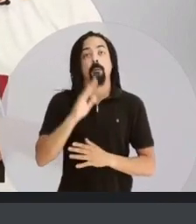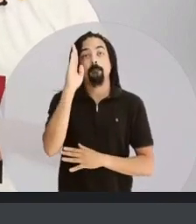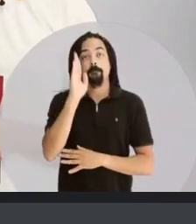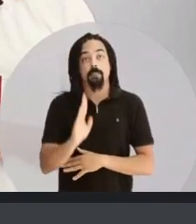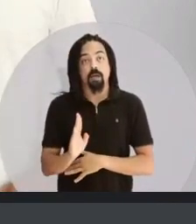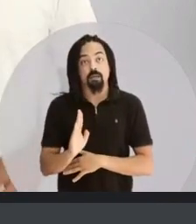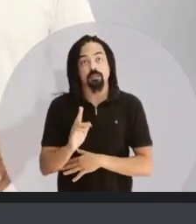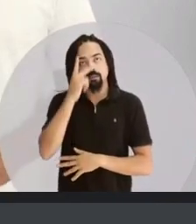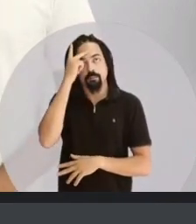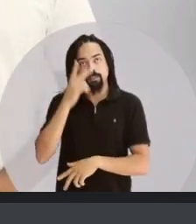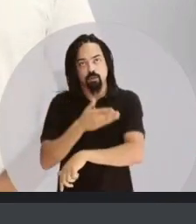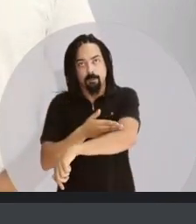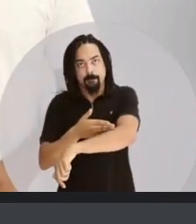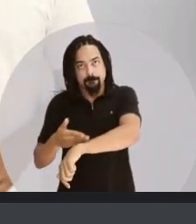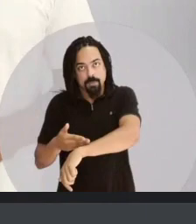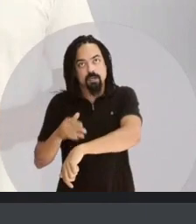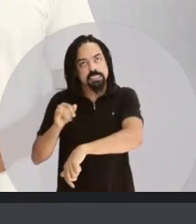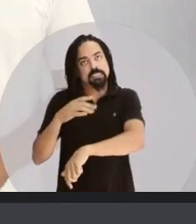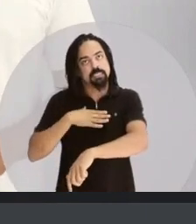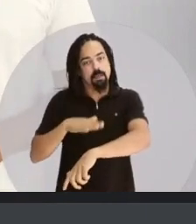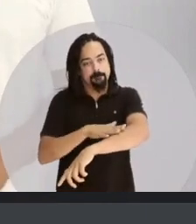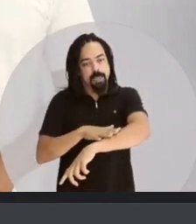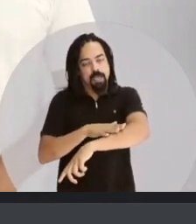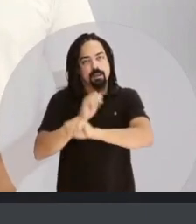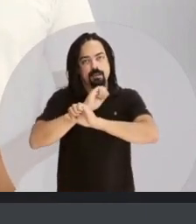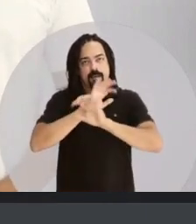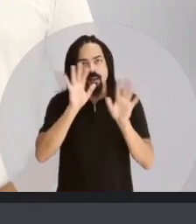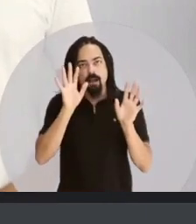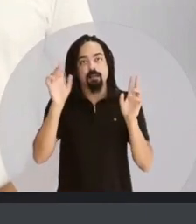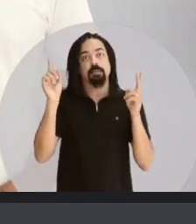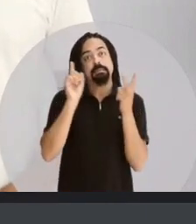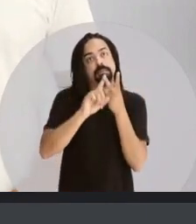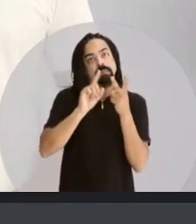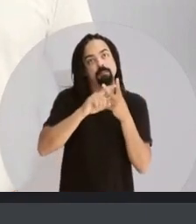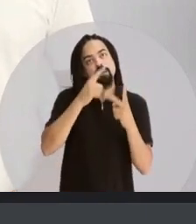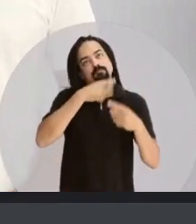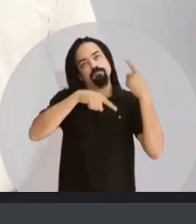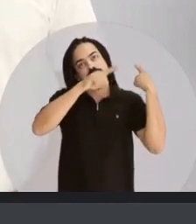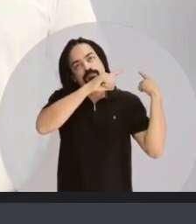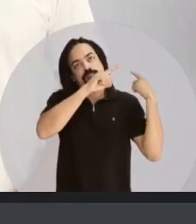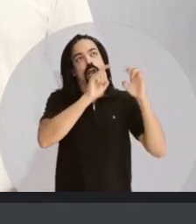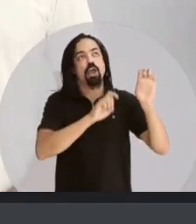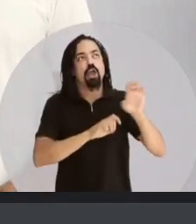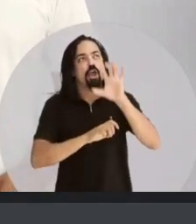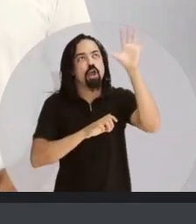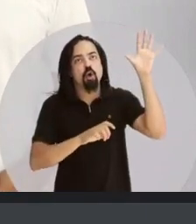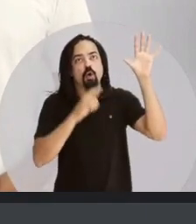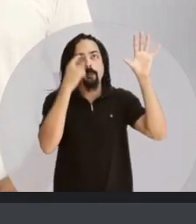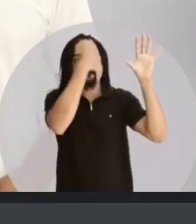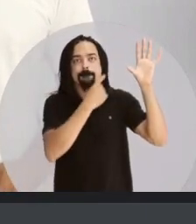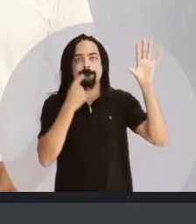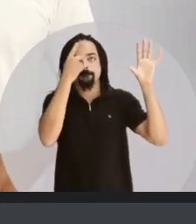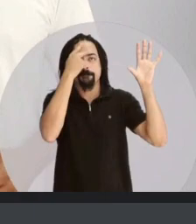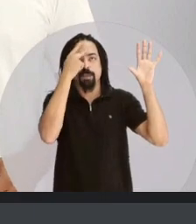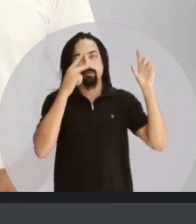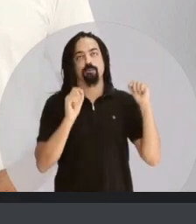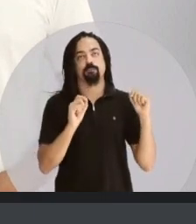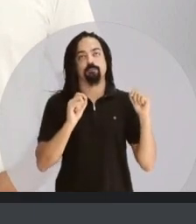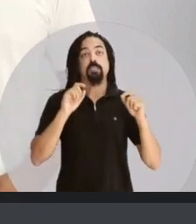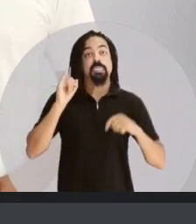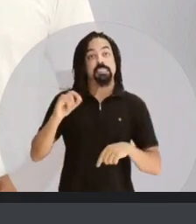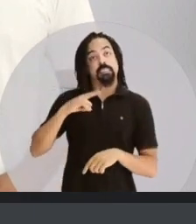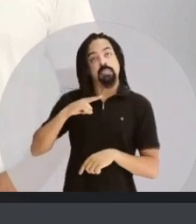ou parda. No Brasil, são consideradas brancas as pessoas que têm pele clara e traços característicos dos povos